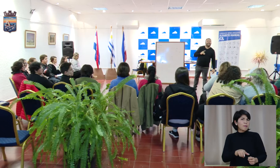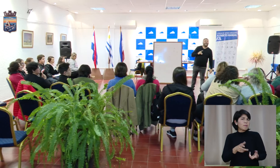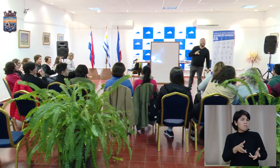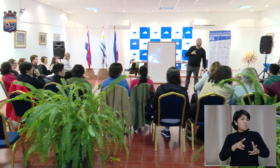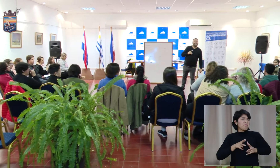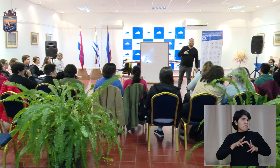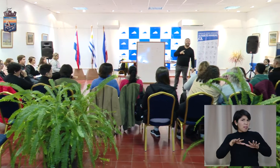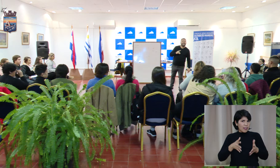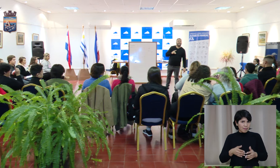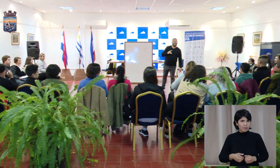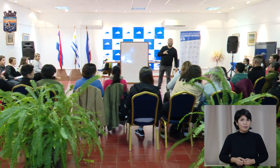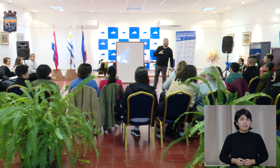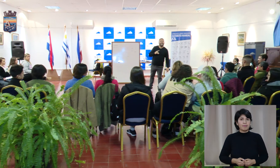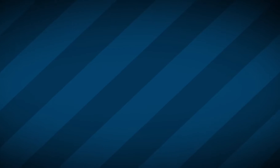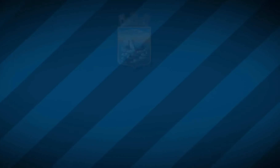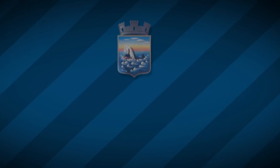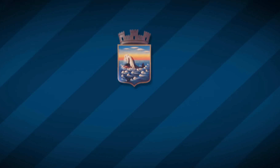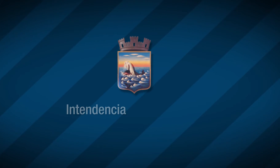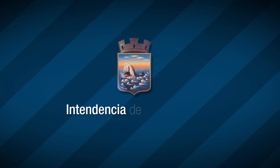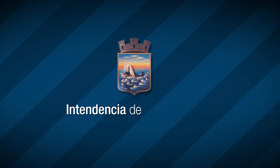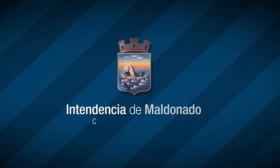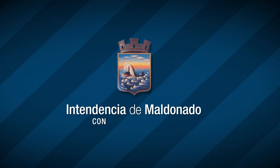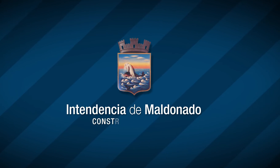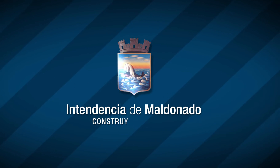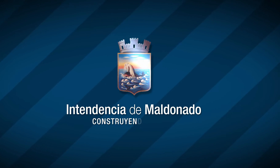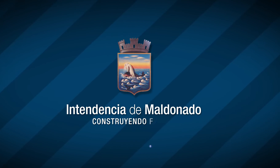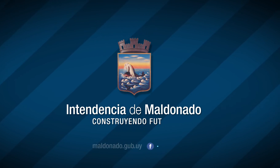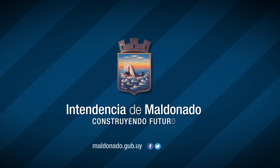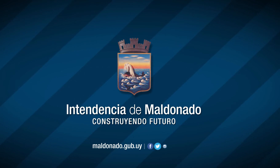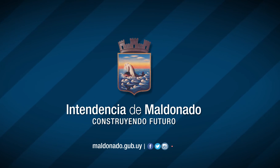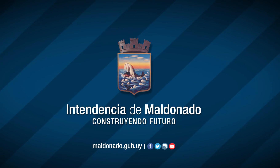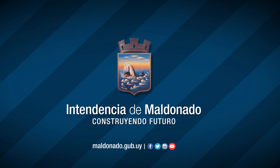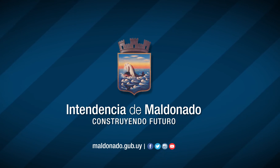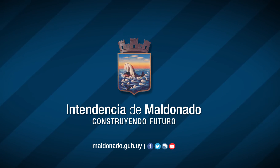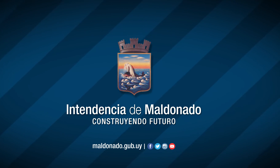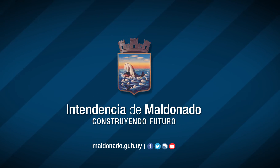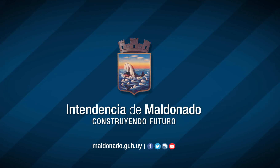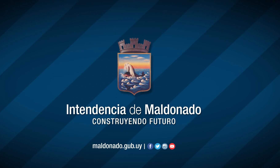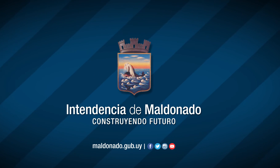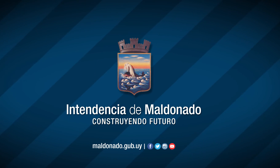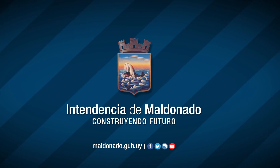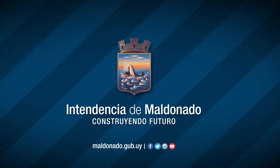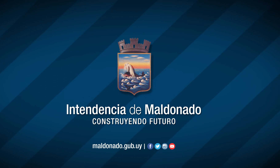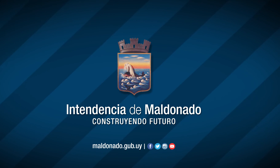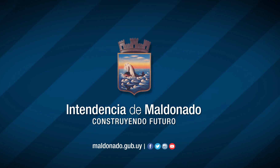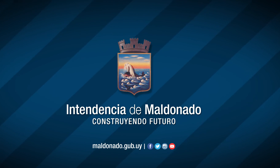realmente quiere expresar. Intendencia de Maldonado. Construyendo futuro.